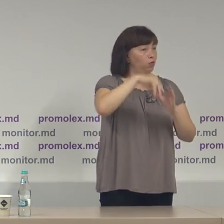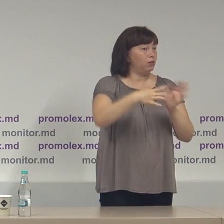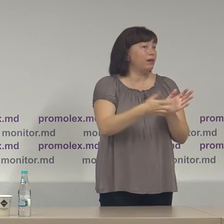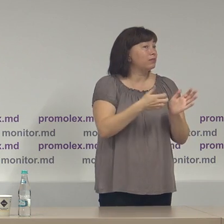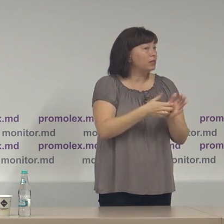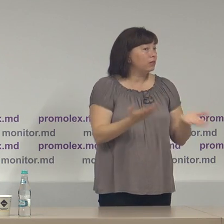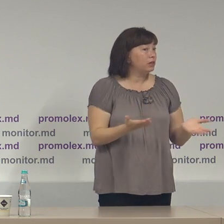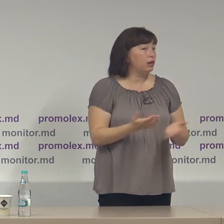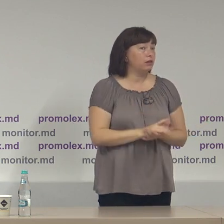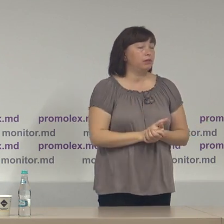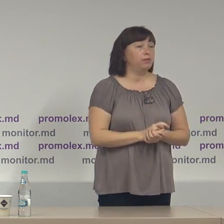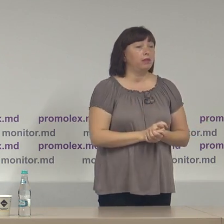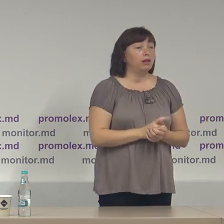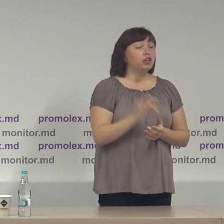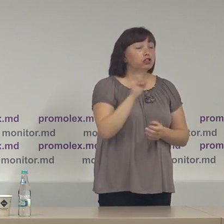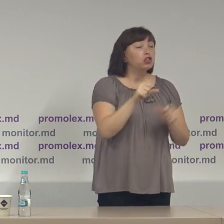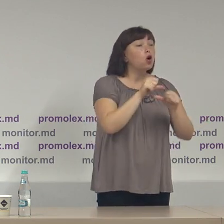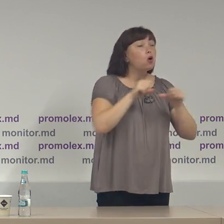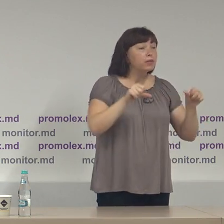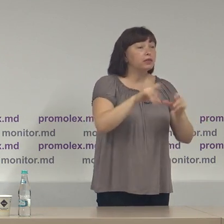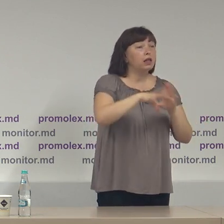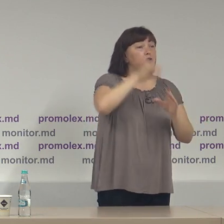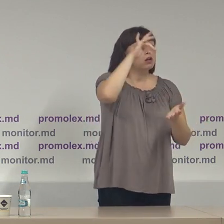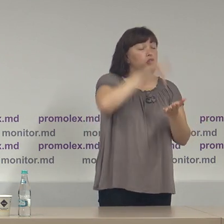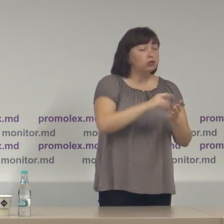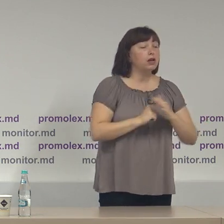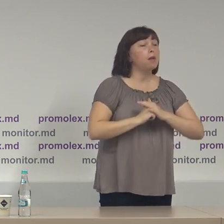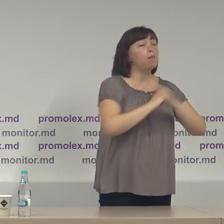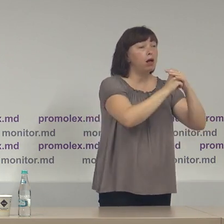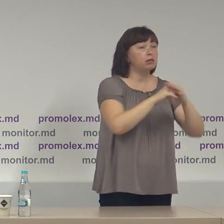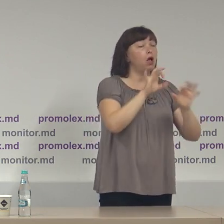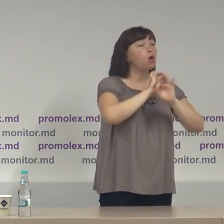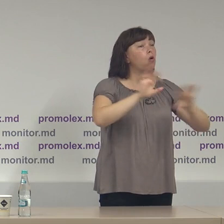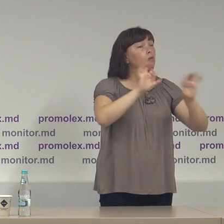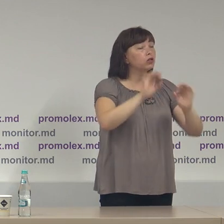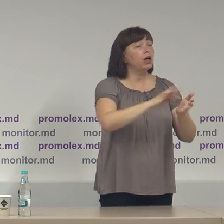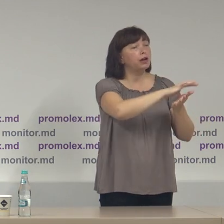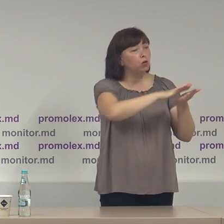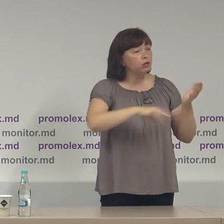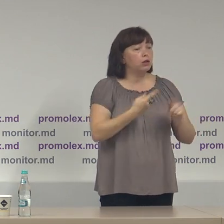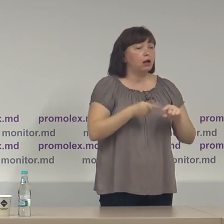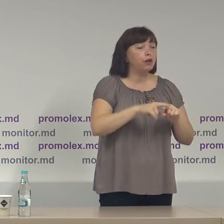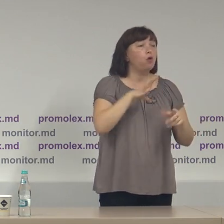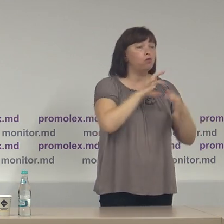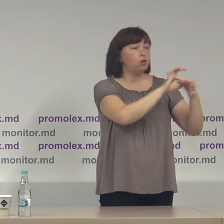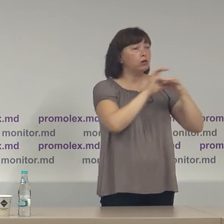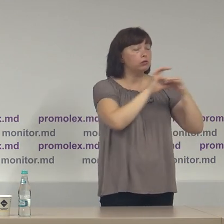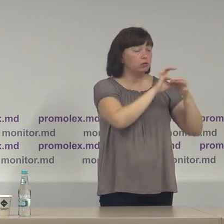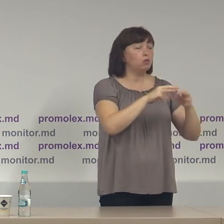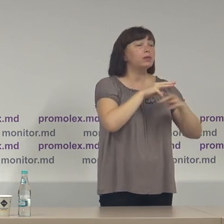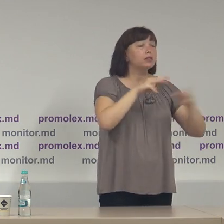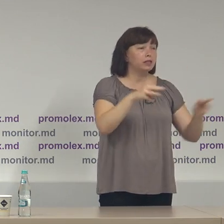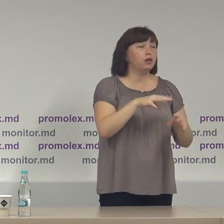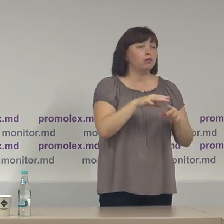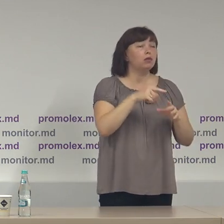și doile la mână, Comisie Electorală Centrală, în bază comunicării continuie pe care a avut-o cu Ministerul Afacerilor Externe